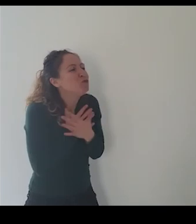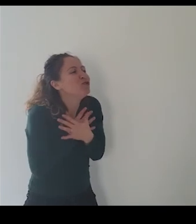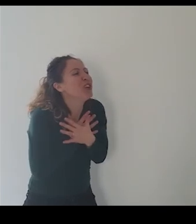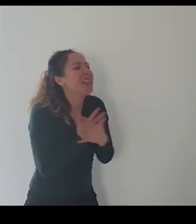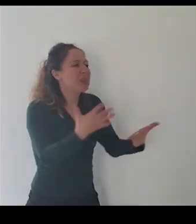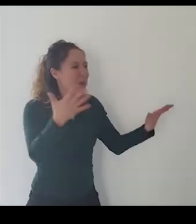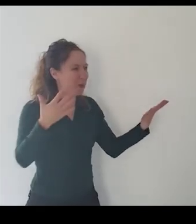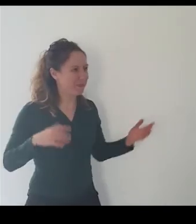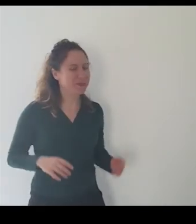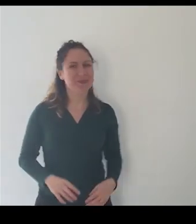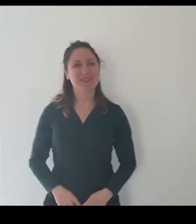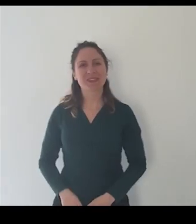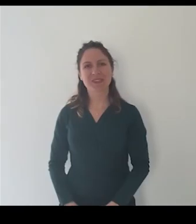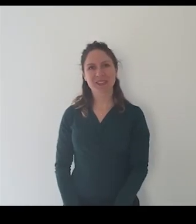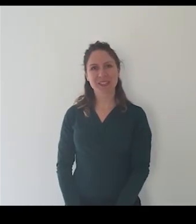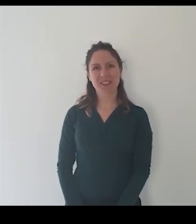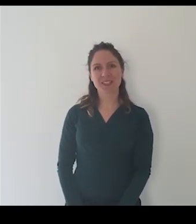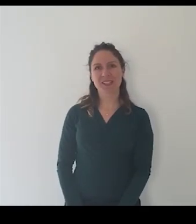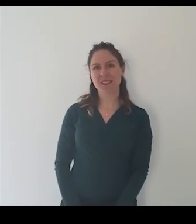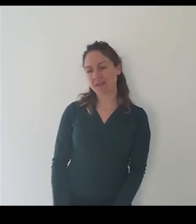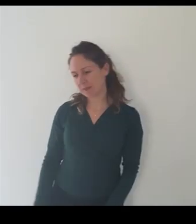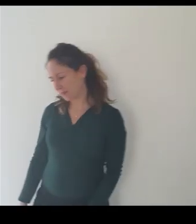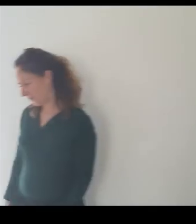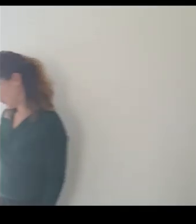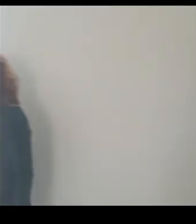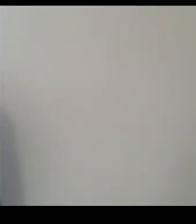grazie grazie grazie grazie grazie grazie